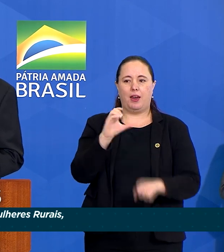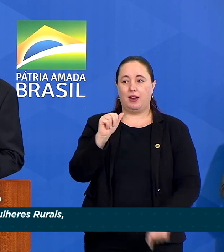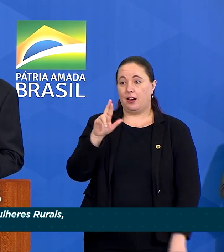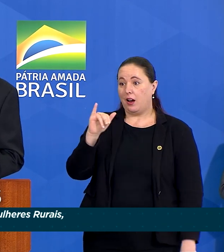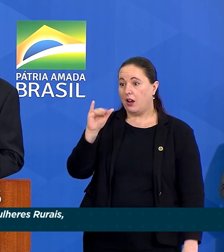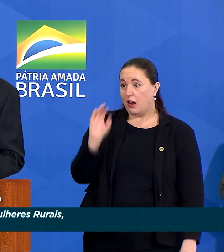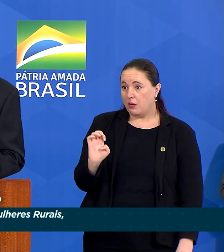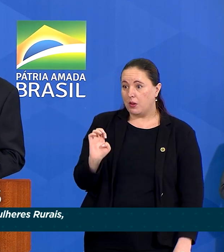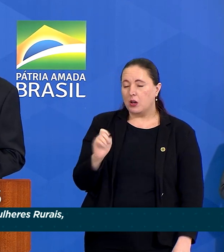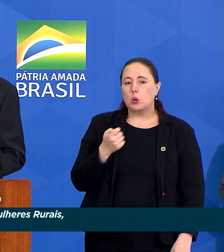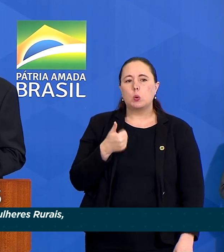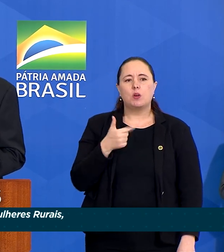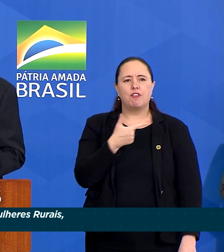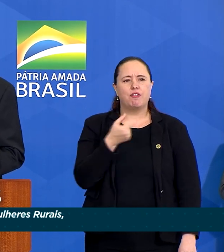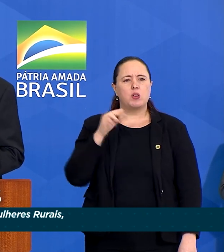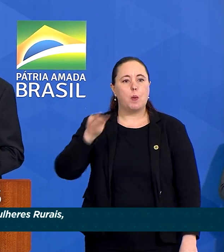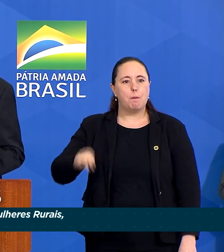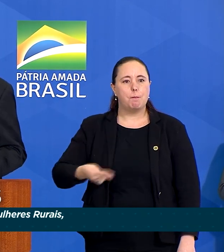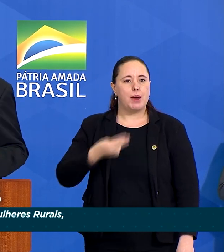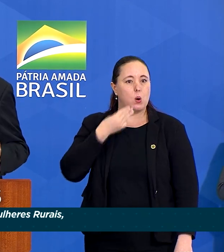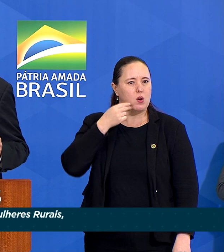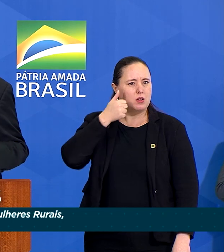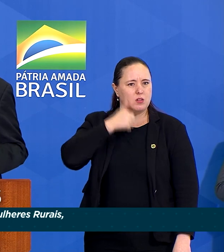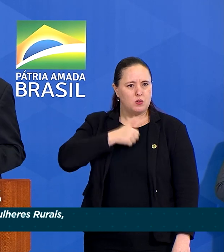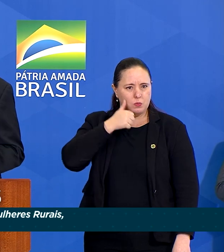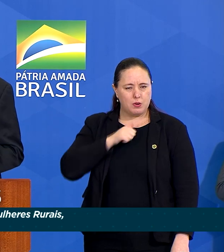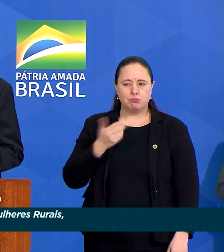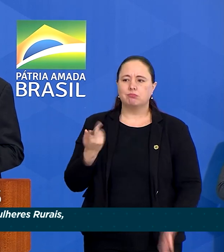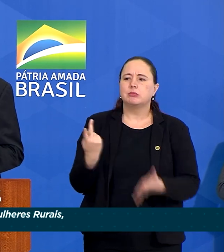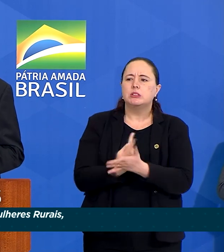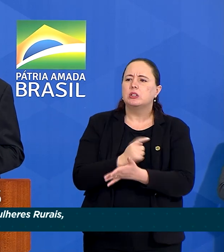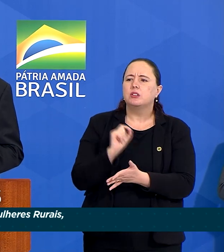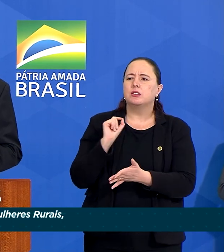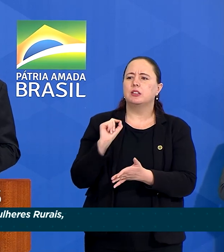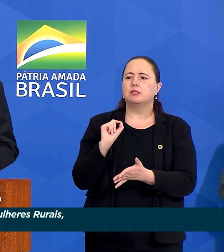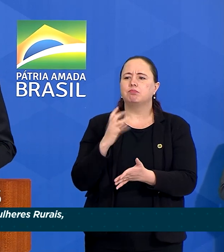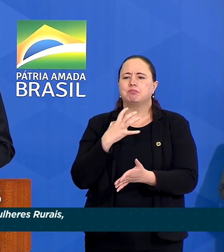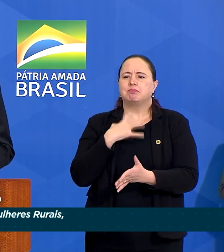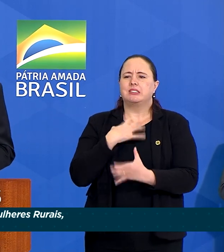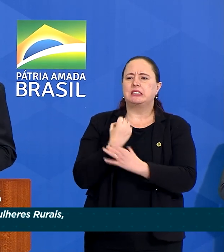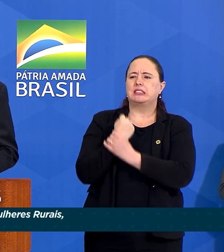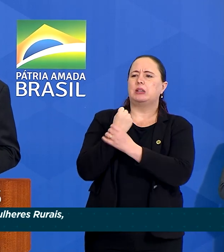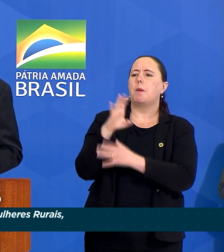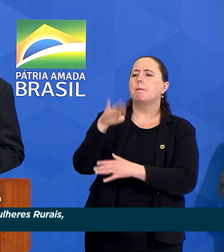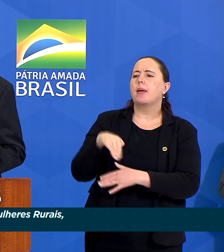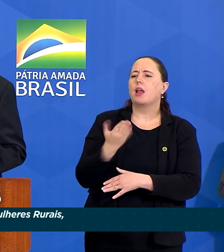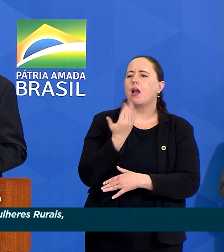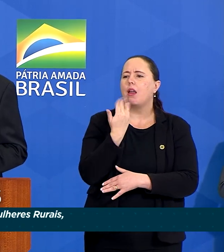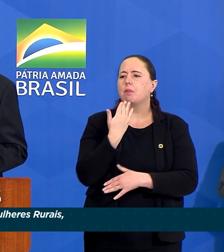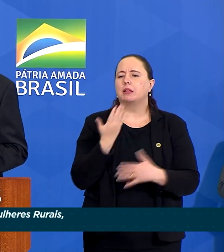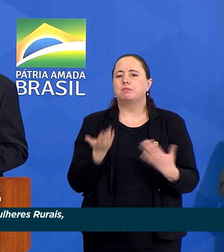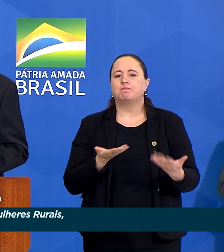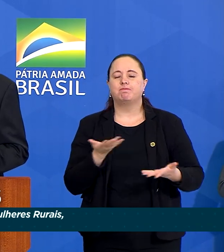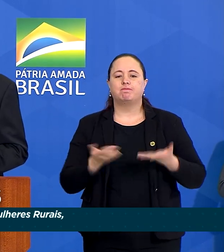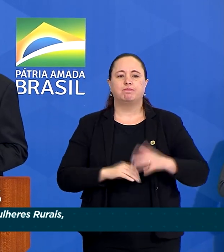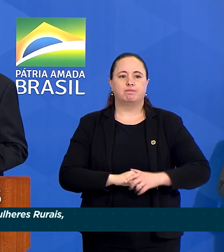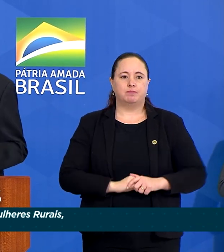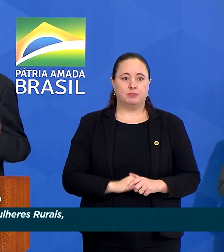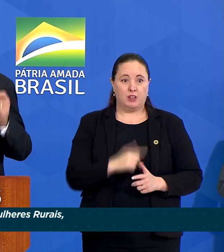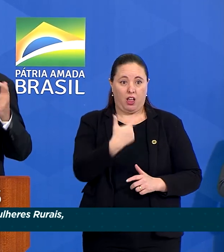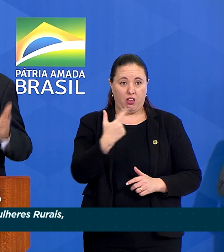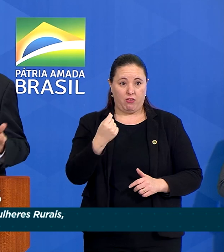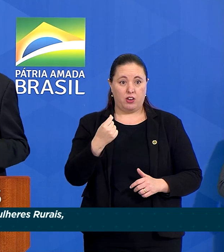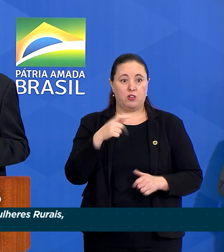quase 20 milhões de mulheres sofrem de grave insegurança alimentar. Em 20